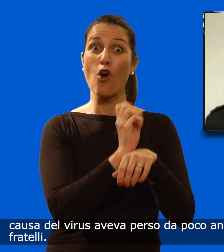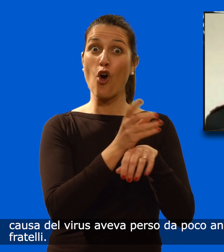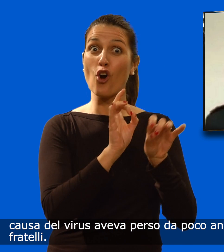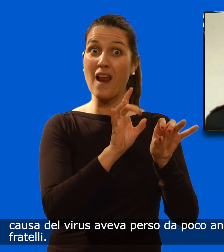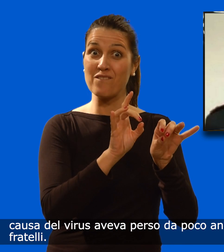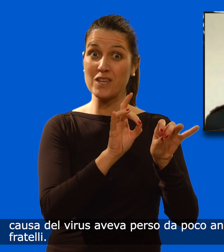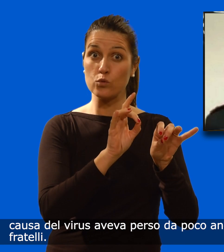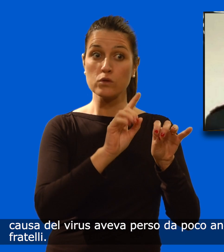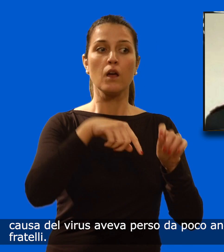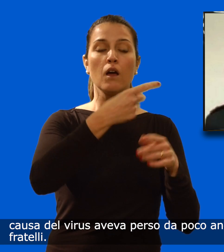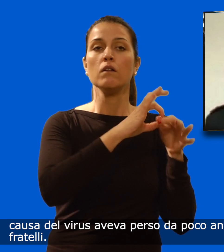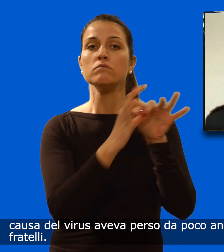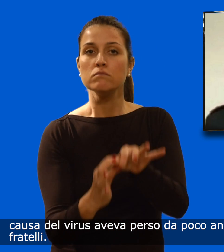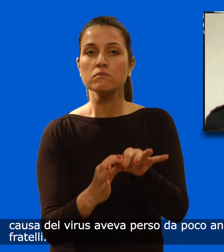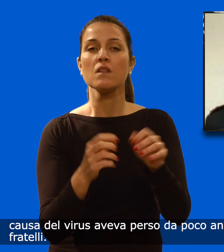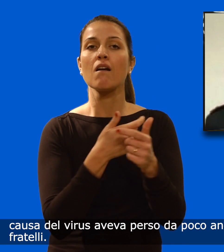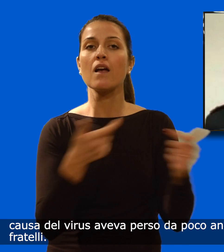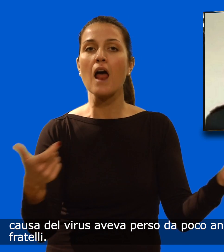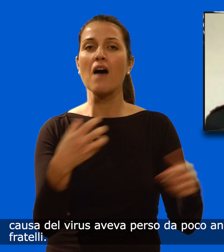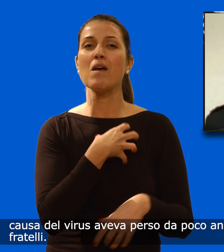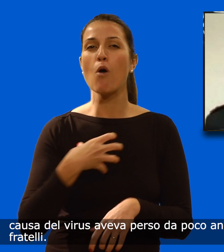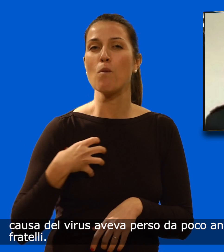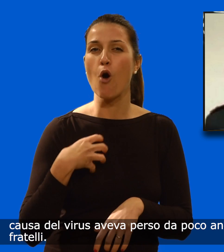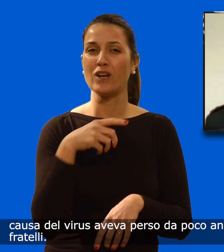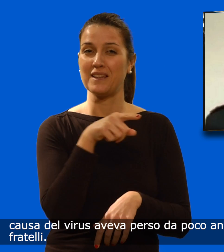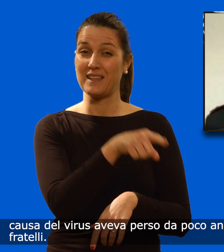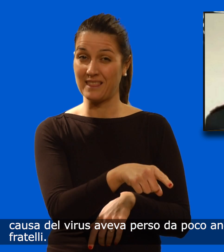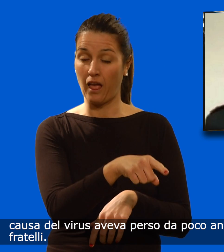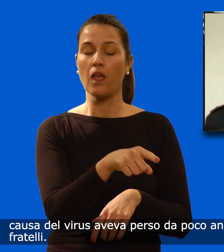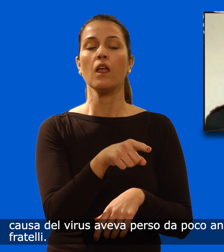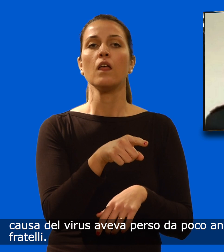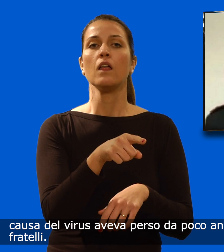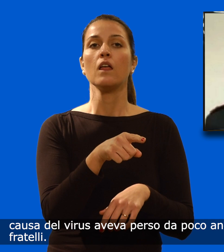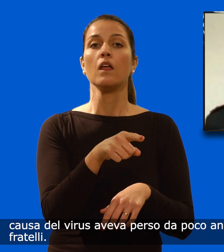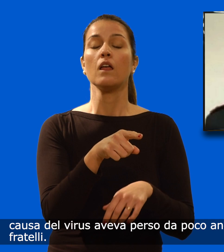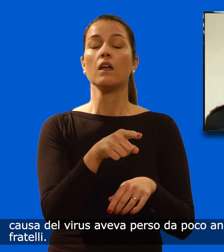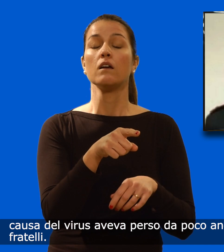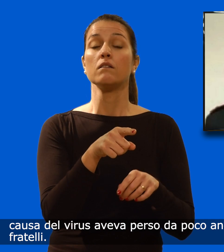causa del virus aveva perso da poco anche i genitori e i due fratelli.